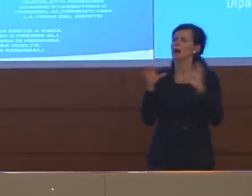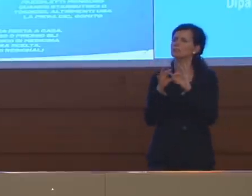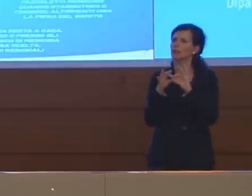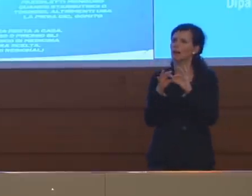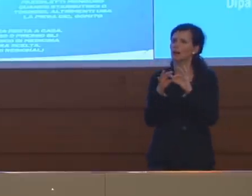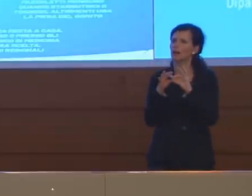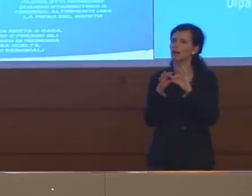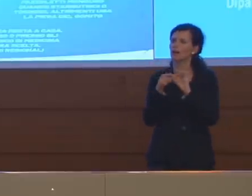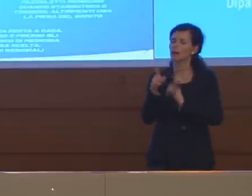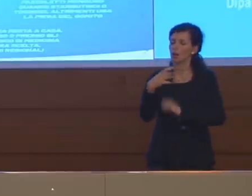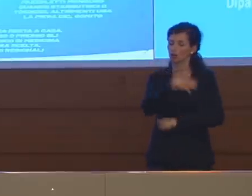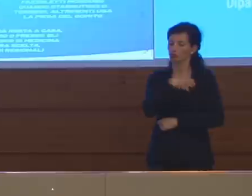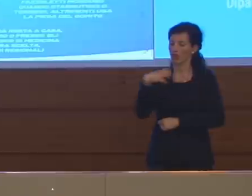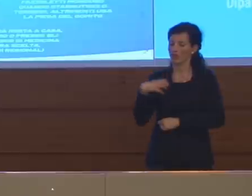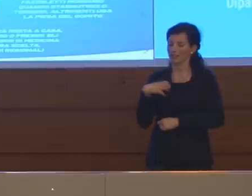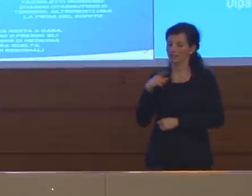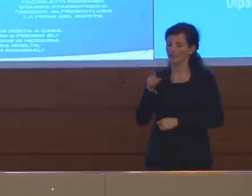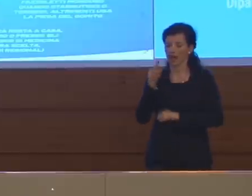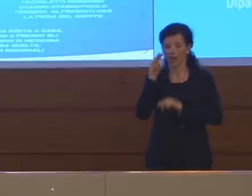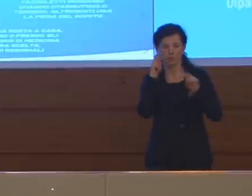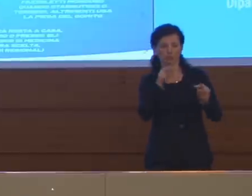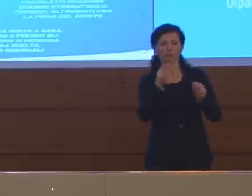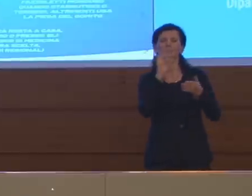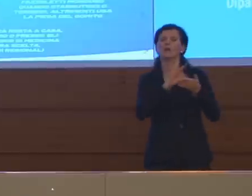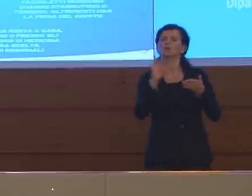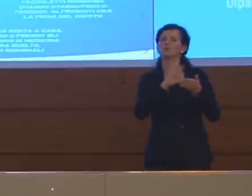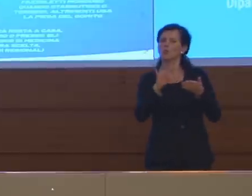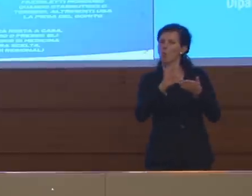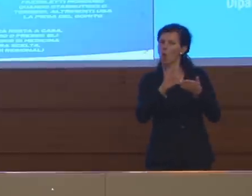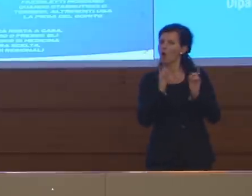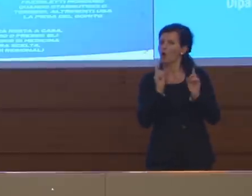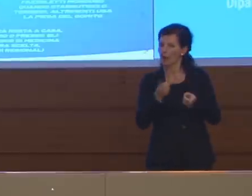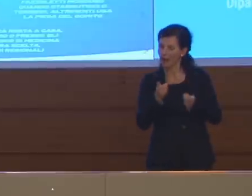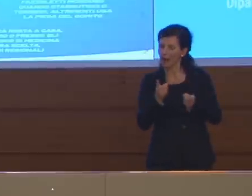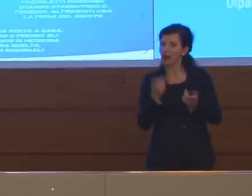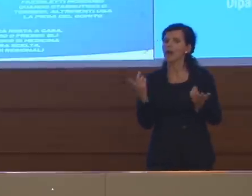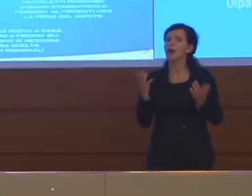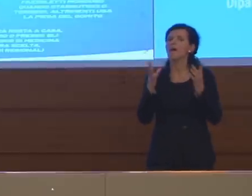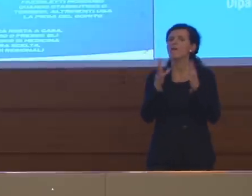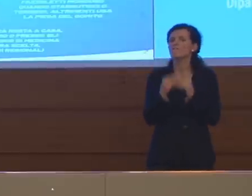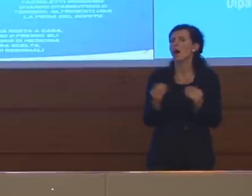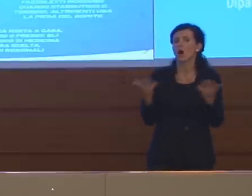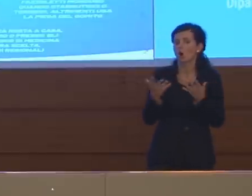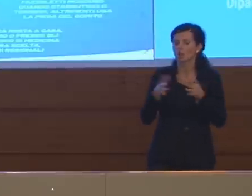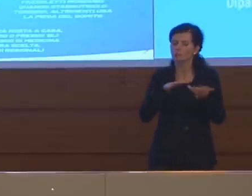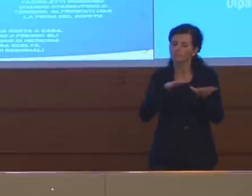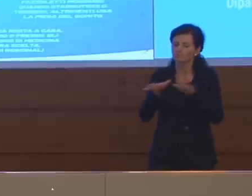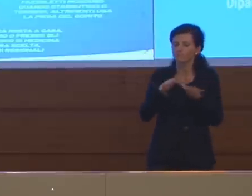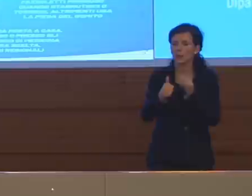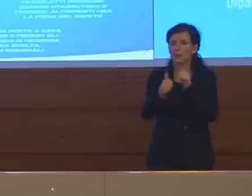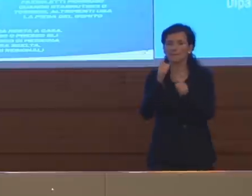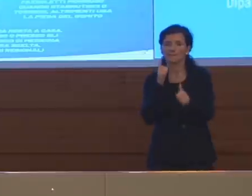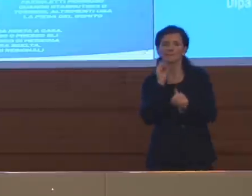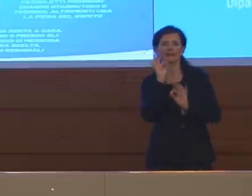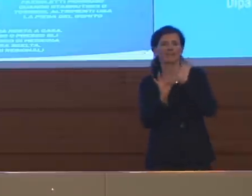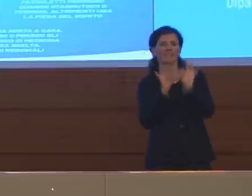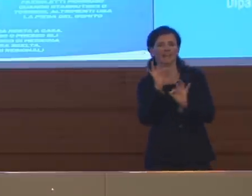della scienza su questo tema e che cosa si sta facendo per prevenire quando a settembre si rientrerà a scuola.